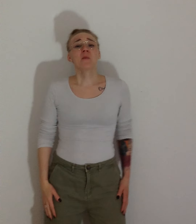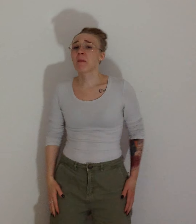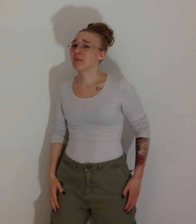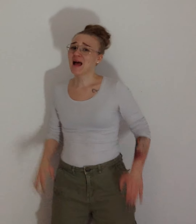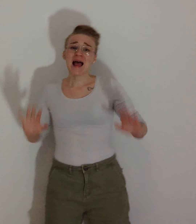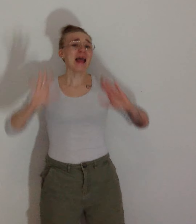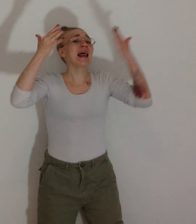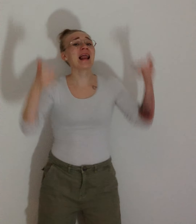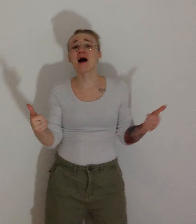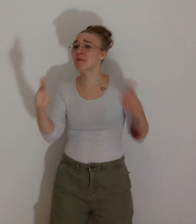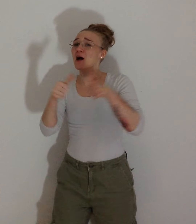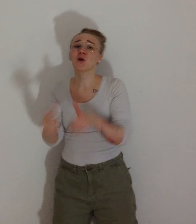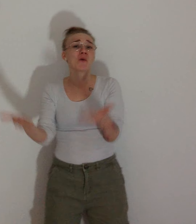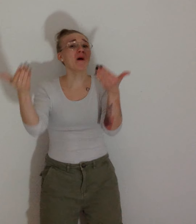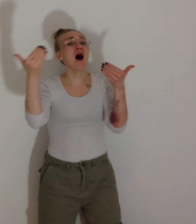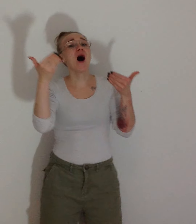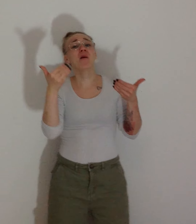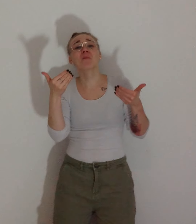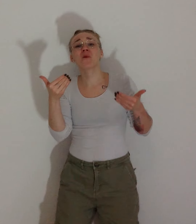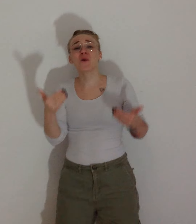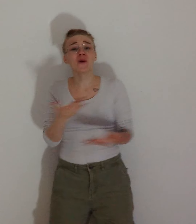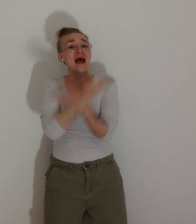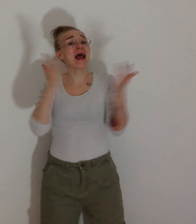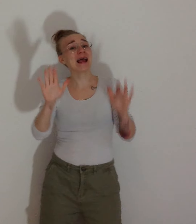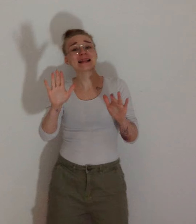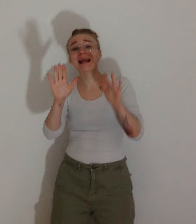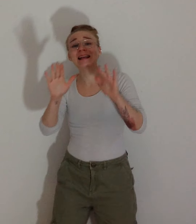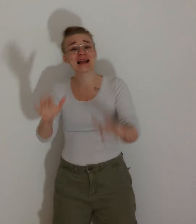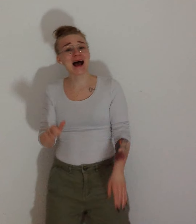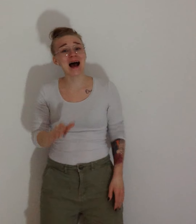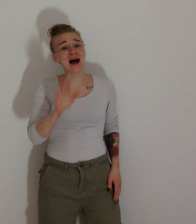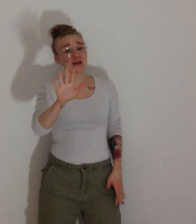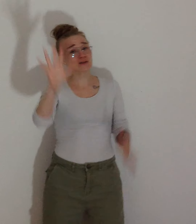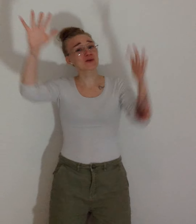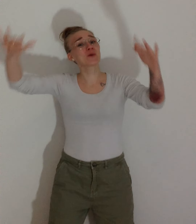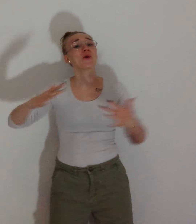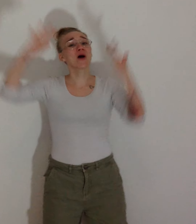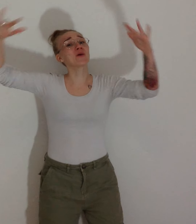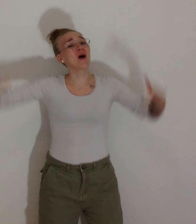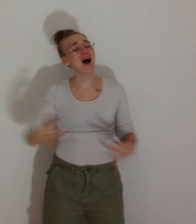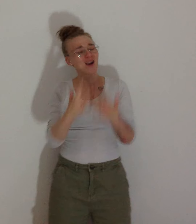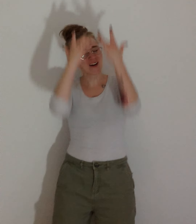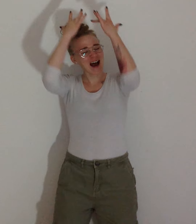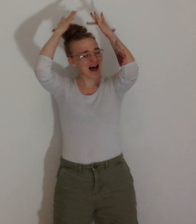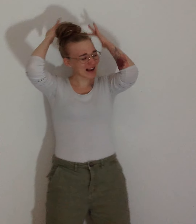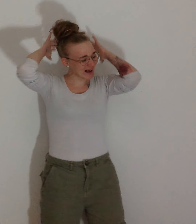Elämä luvaa mulle, etten jää sun yökuvallon alle.